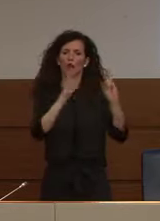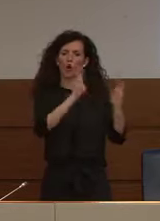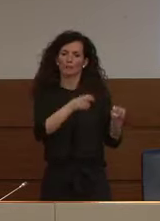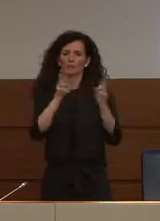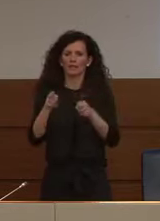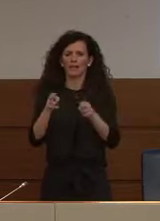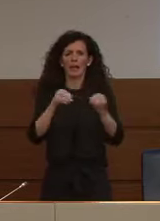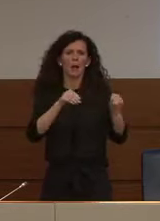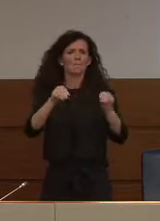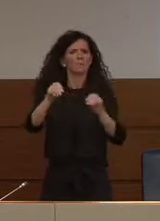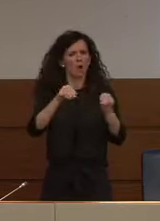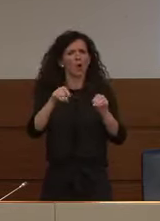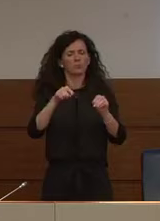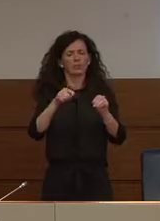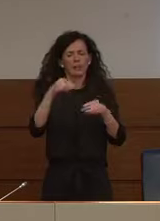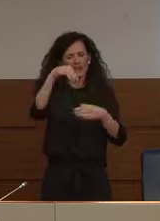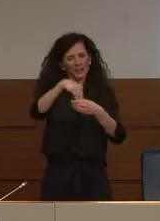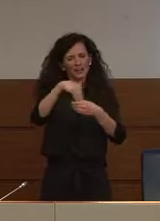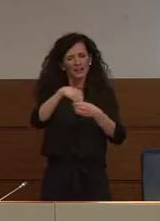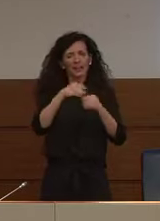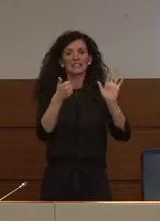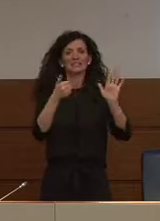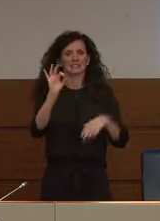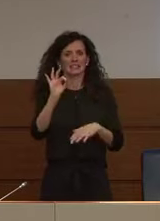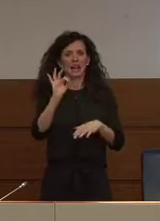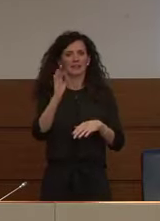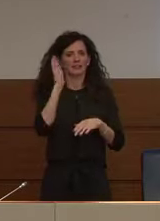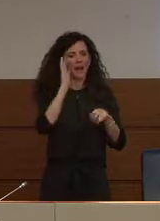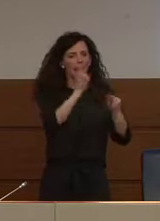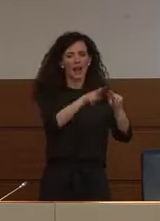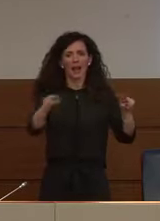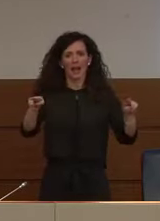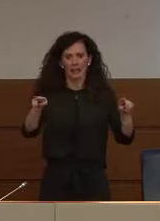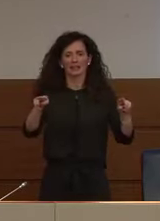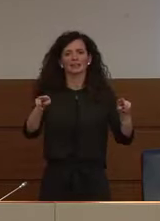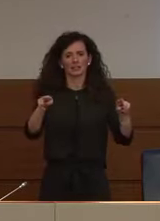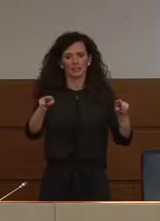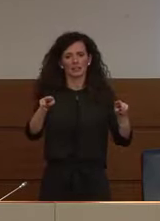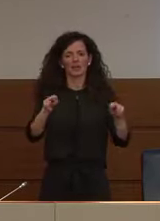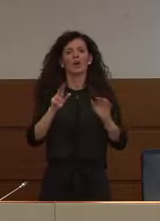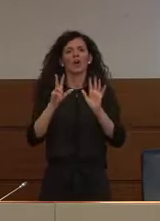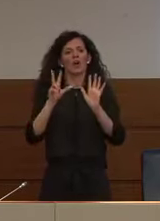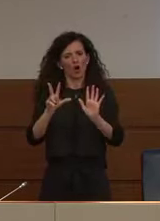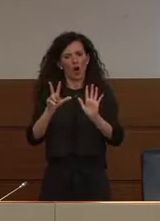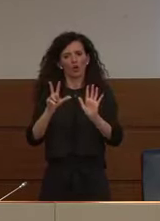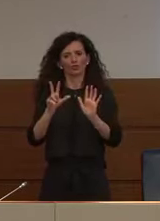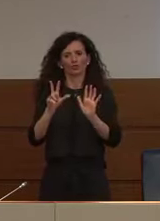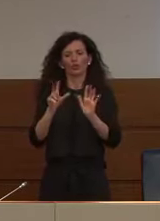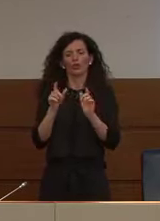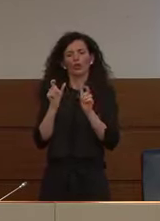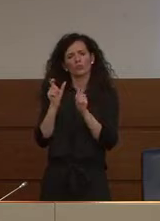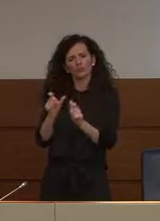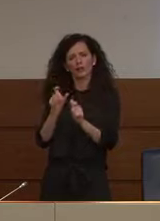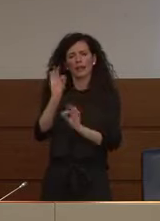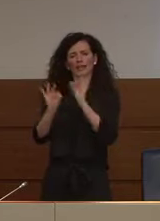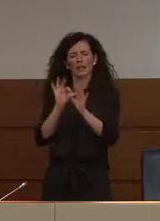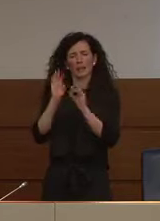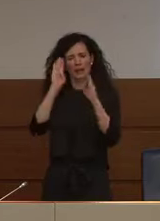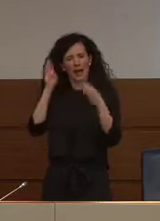60 letti di direggenza e 8 attrezzati per la terapia intensiva.